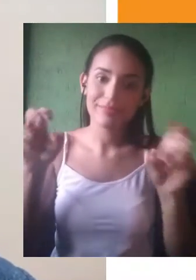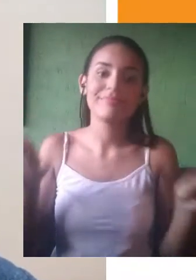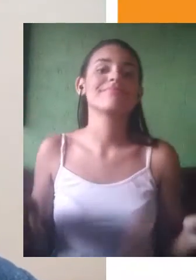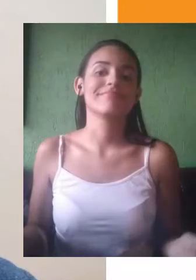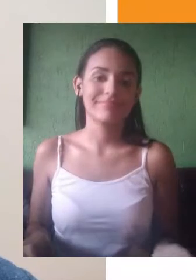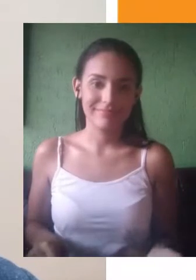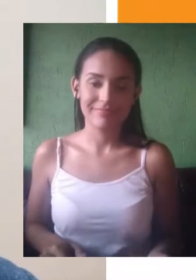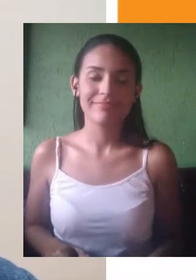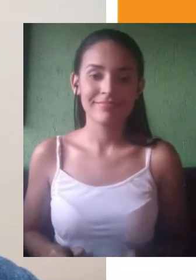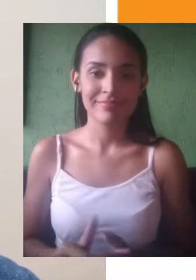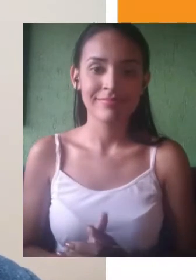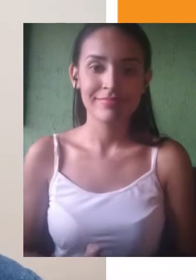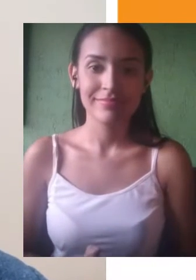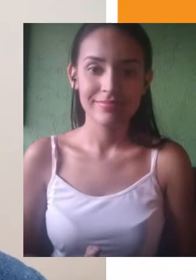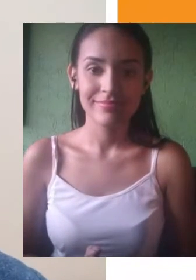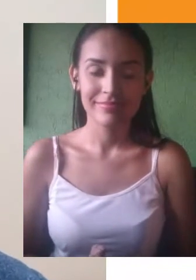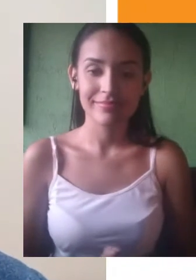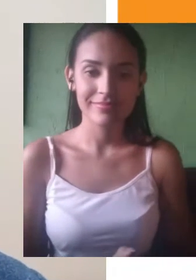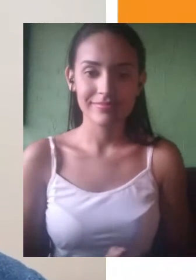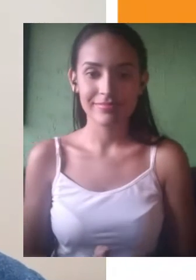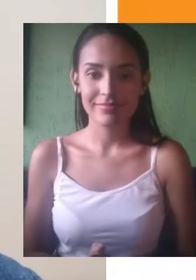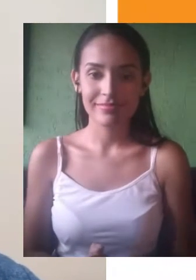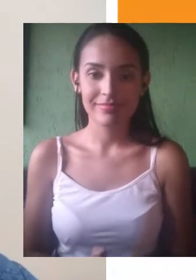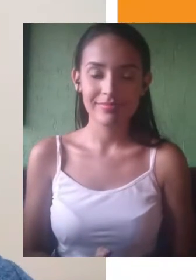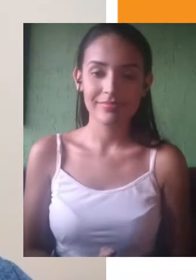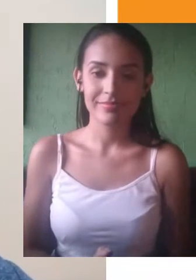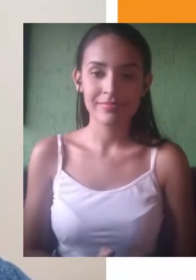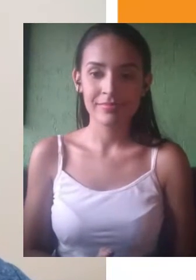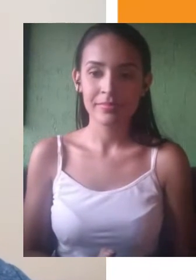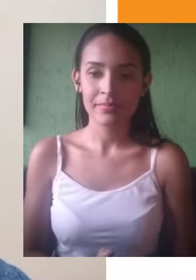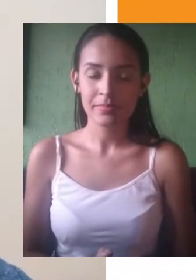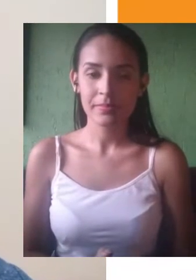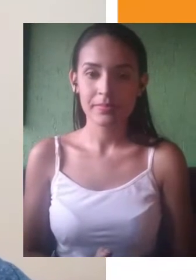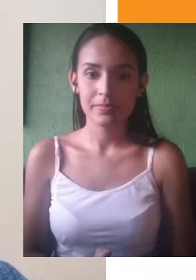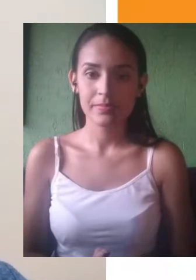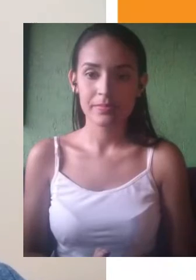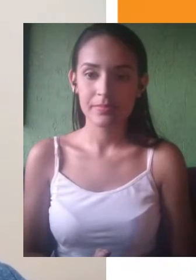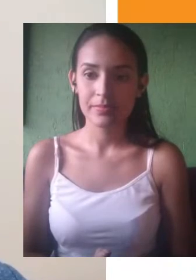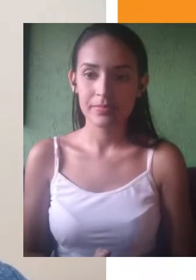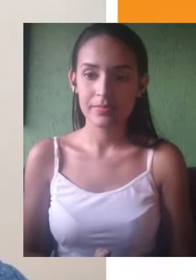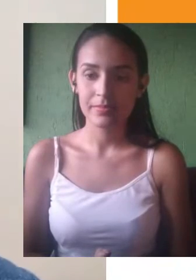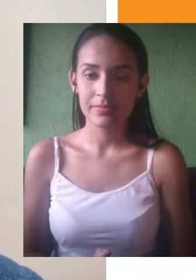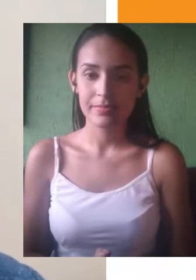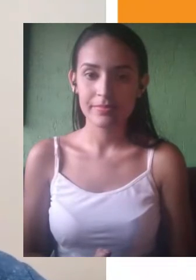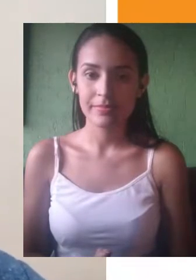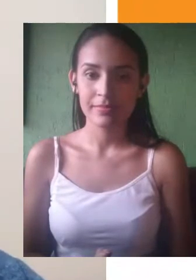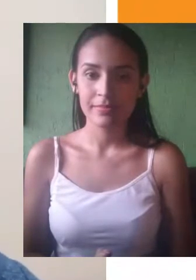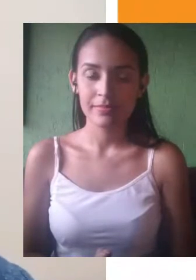sabemos muito bem que encaminhamento dá, os textos motivadores vão nos ajudar a esclarecer. E a